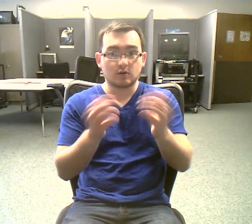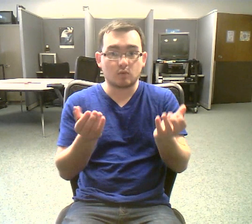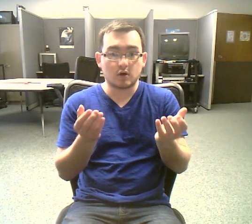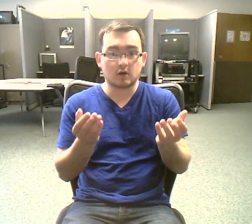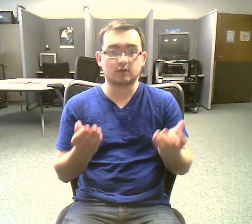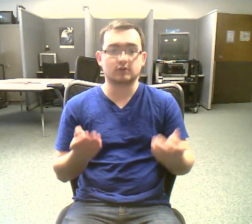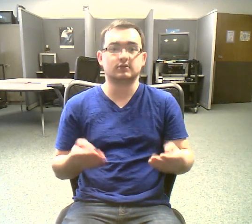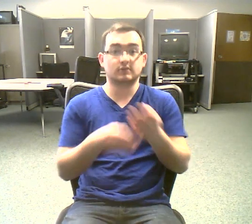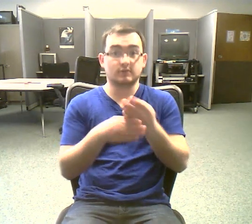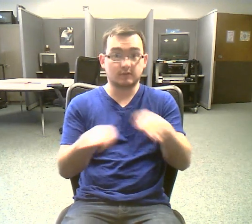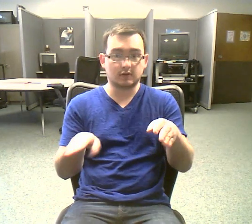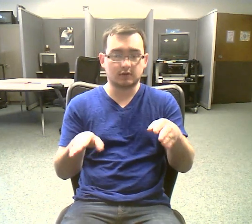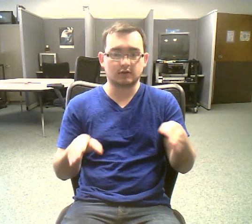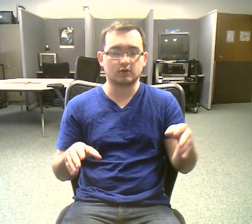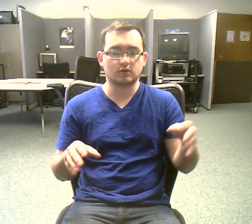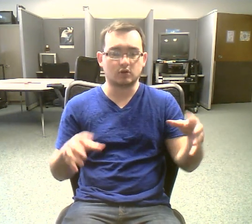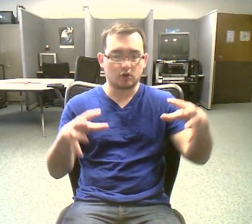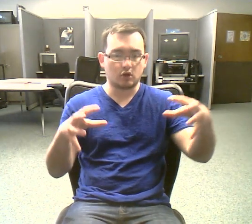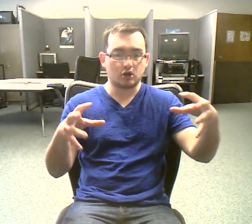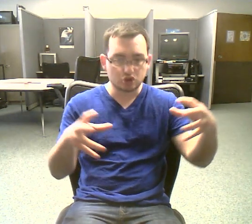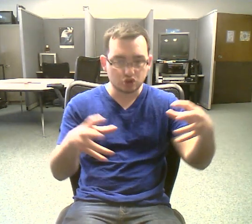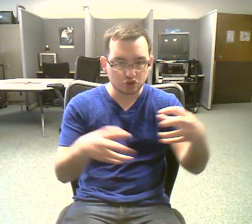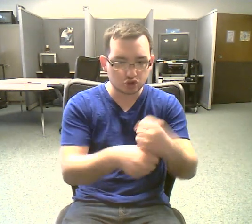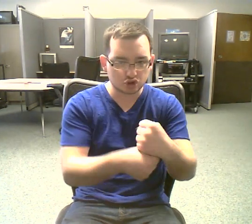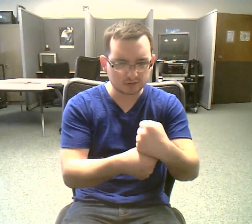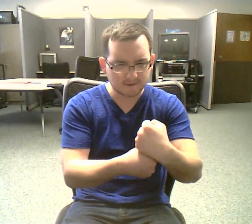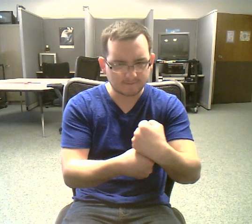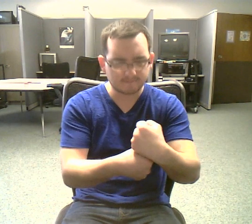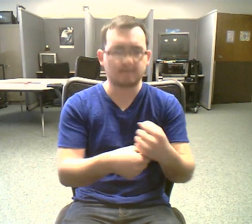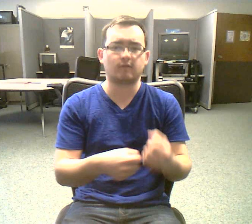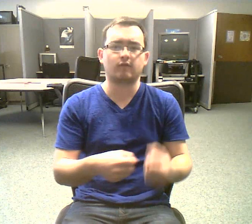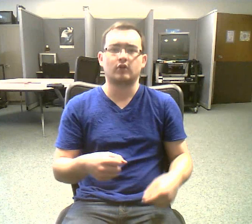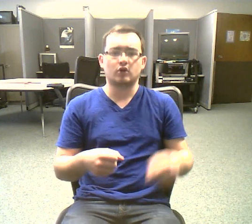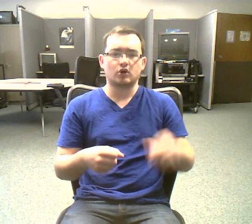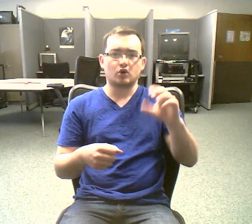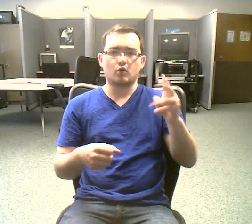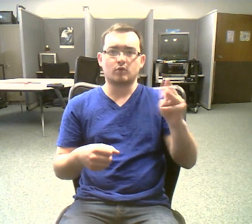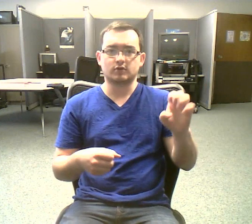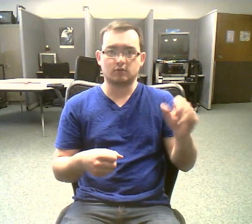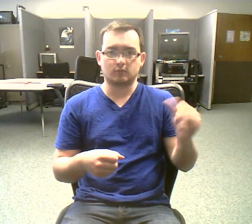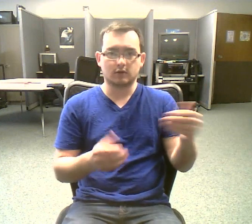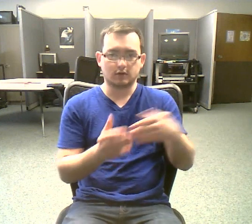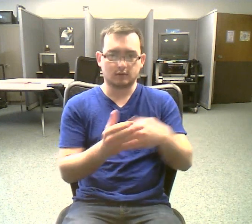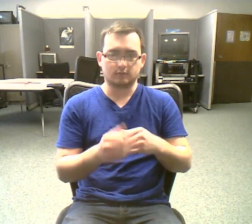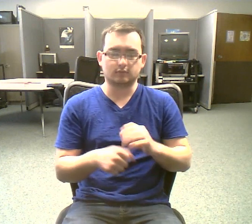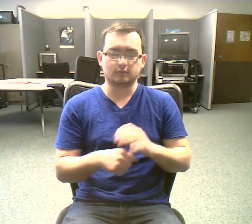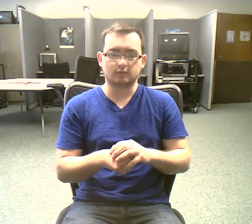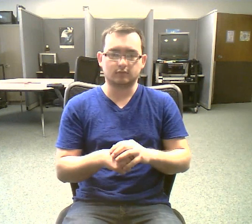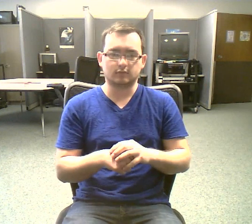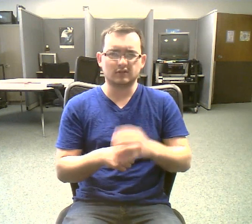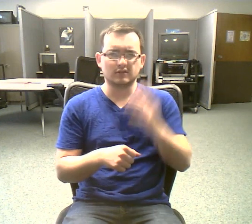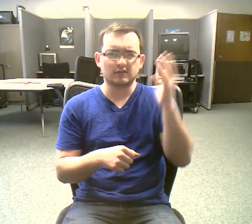wound DNA is the chromosome. Chromosomes look kind of like a long, limp, white hot dog.